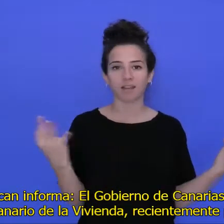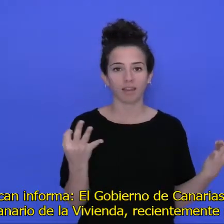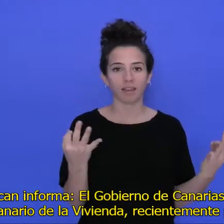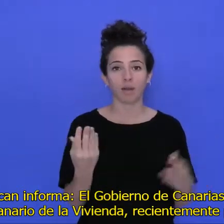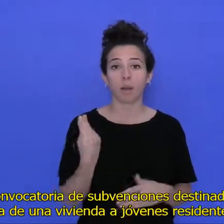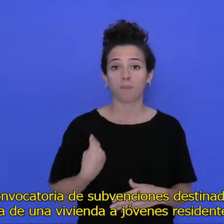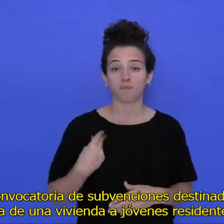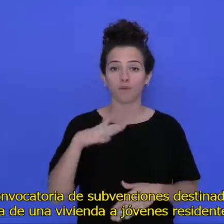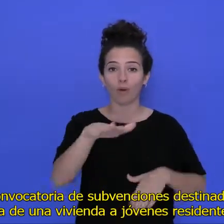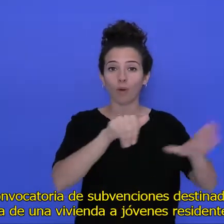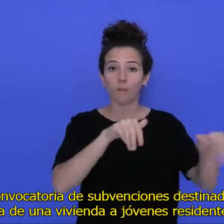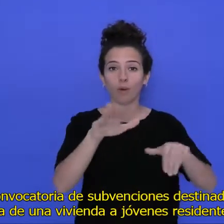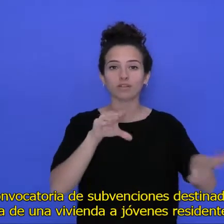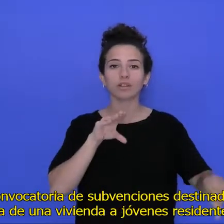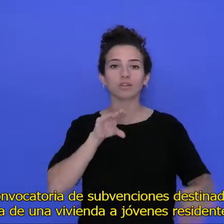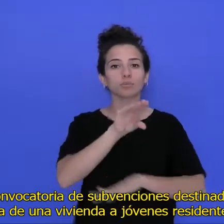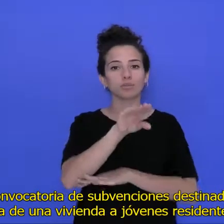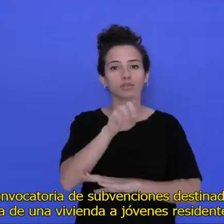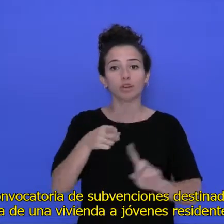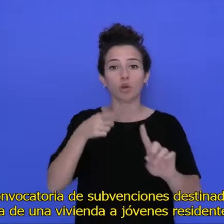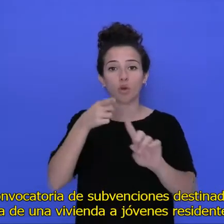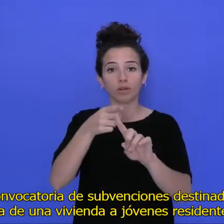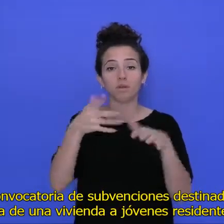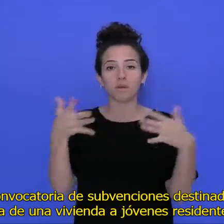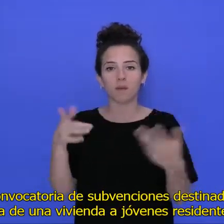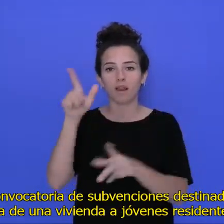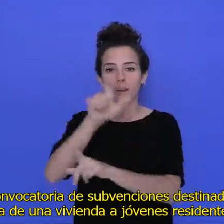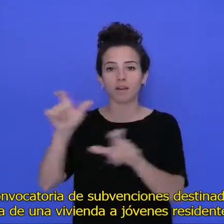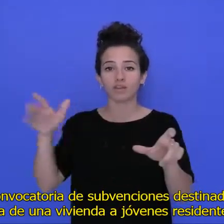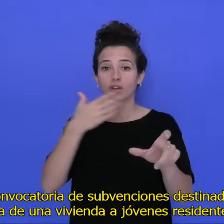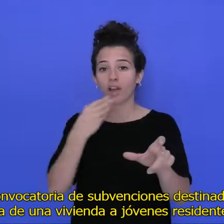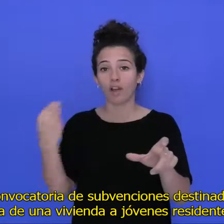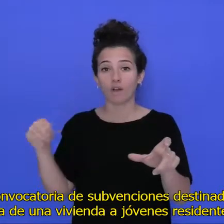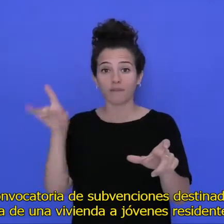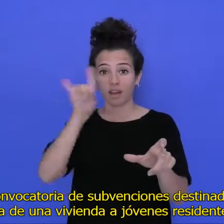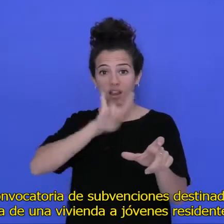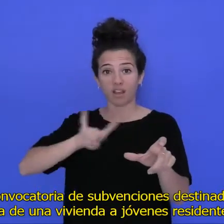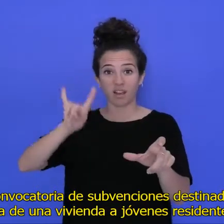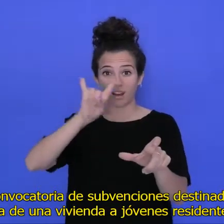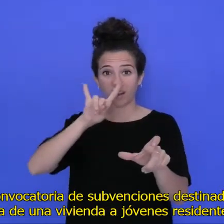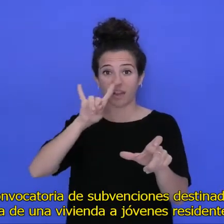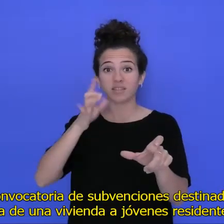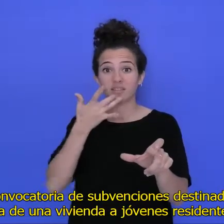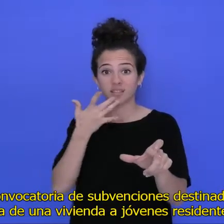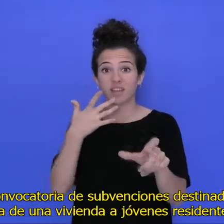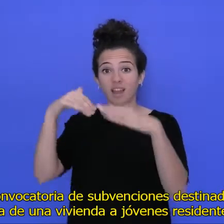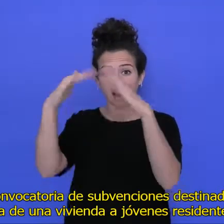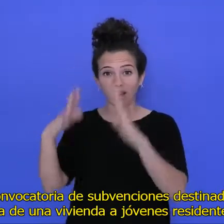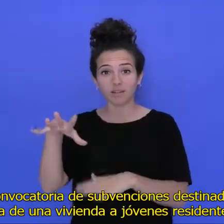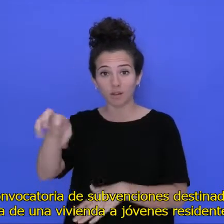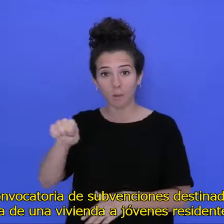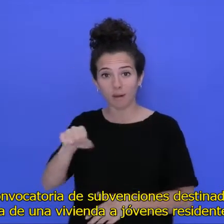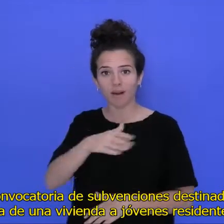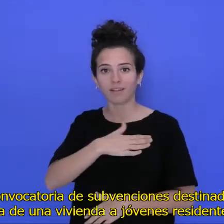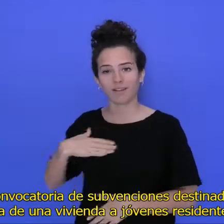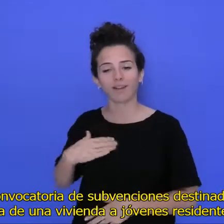recientemente publicó las bases y la convocatoria de subvenciones destinadas a facilitar la compra de una